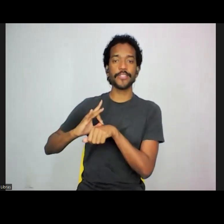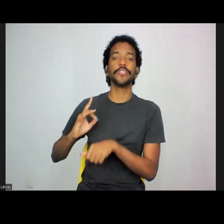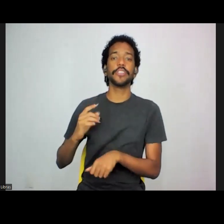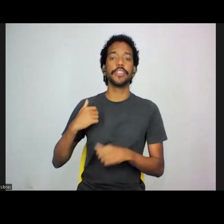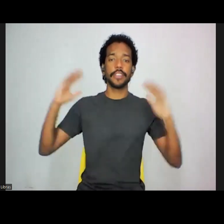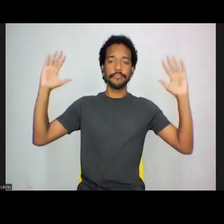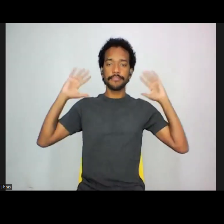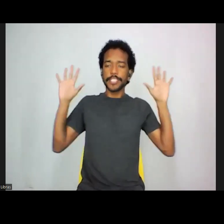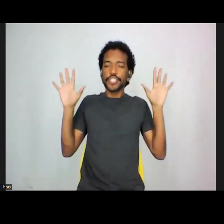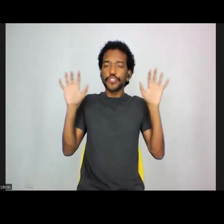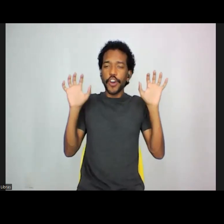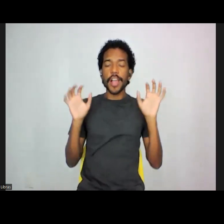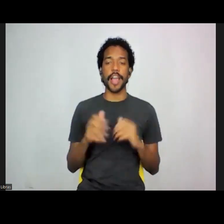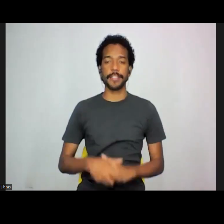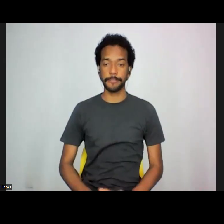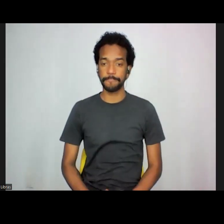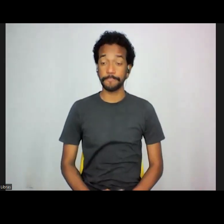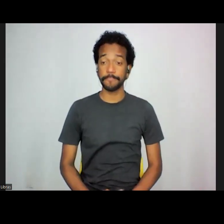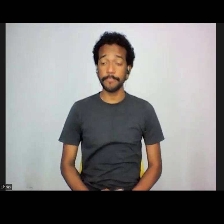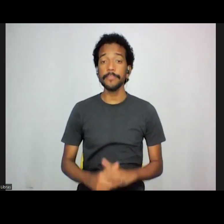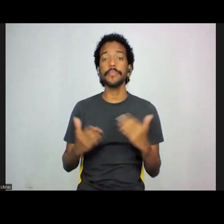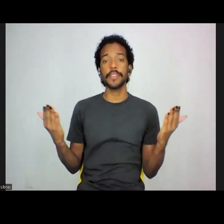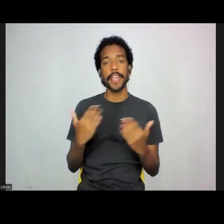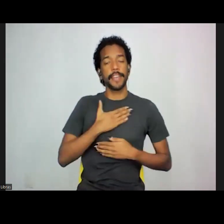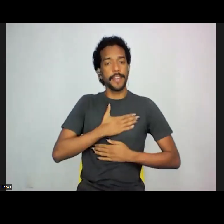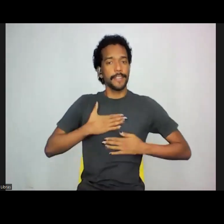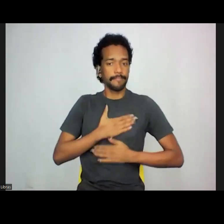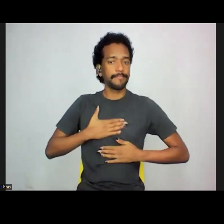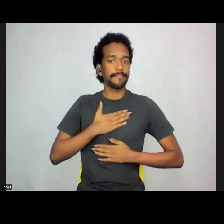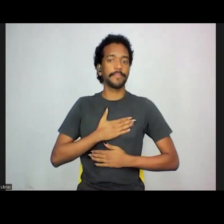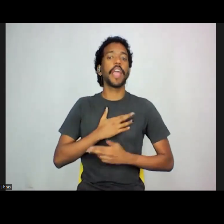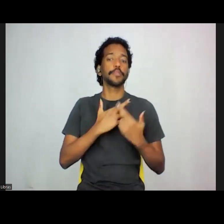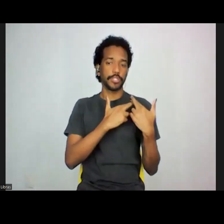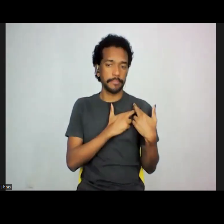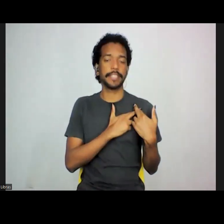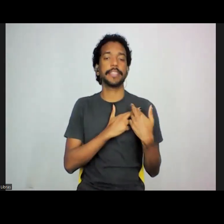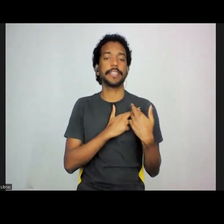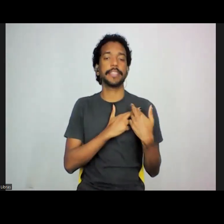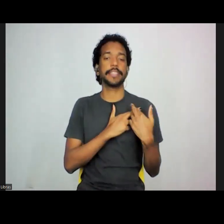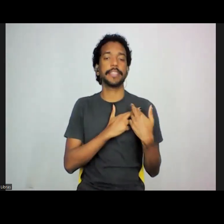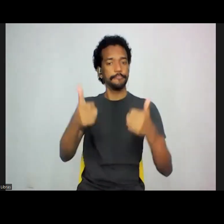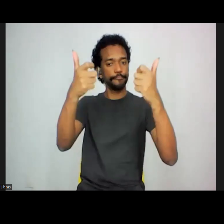Então, com muita honra, responsabilidade e prazer, como eu disse anteriormente,